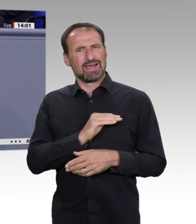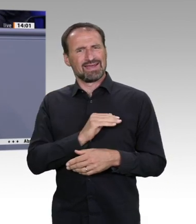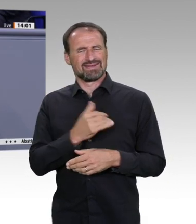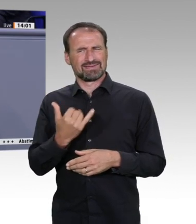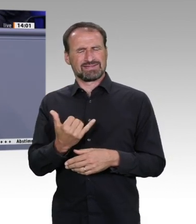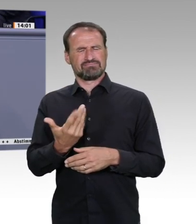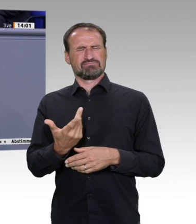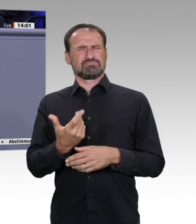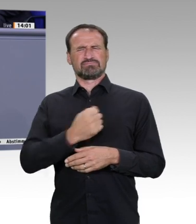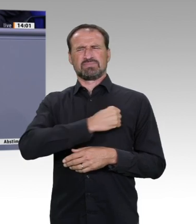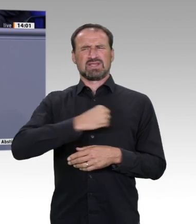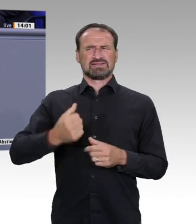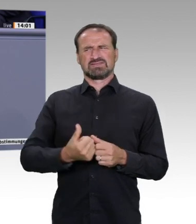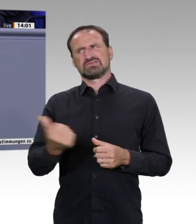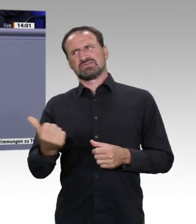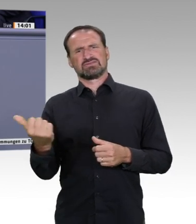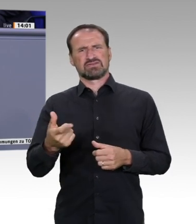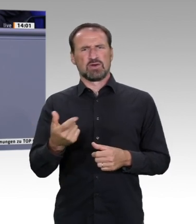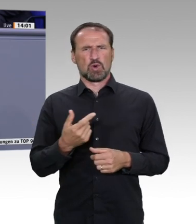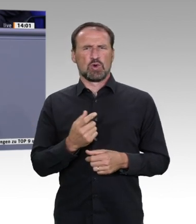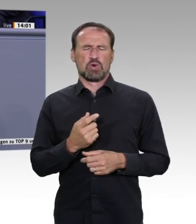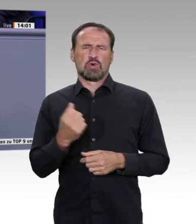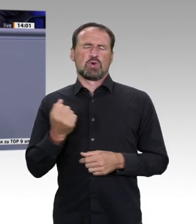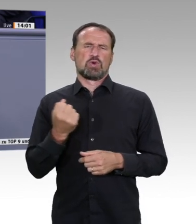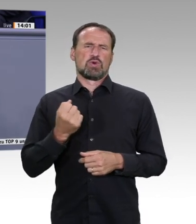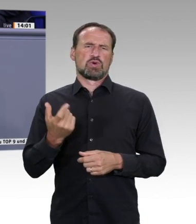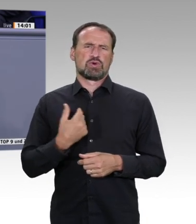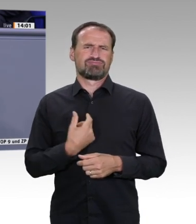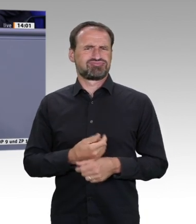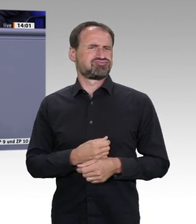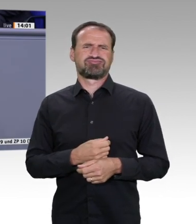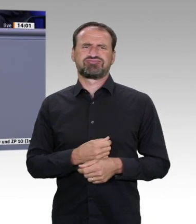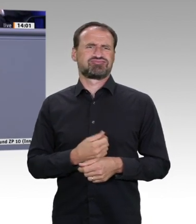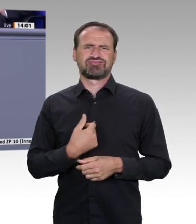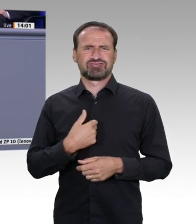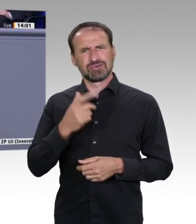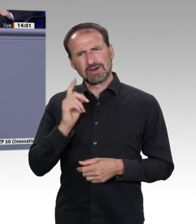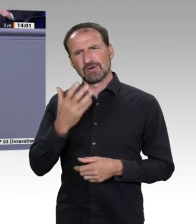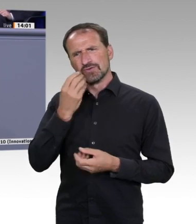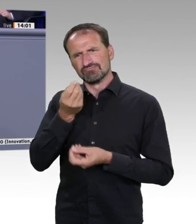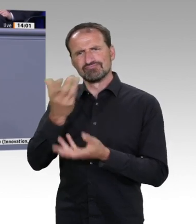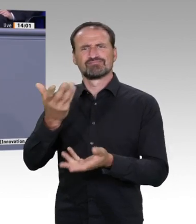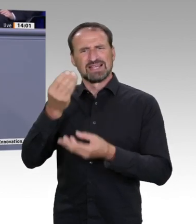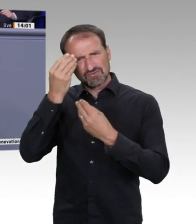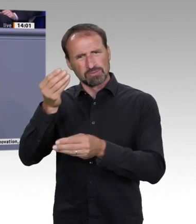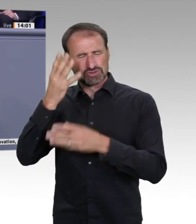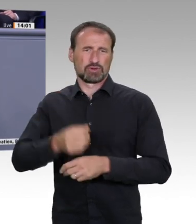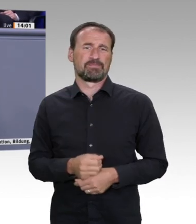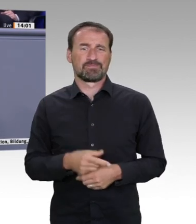in der Nachhaltigkeitsdebatte kam. Wir werden immer versuchen, zu erklären, was Nachhaltigkeit denn ist. Nachhaltig ist nicht